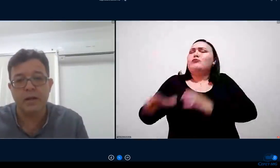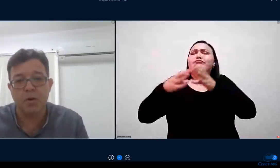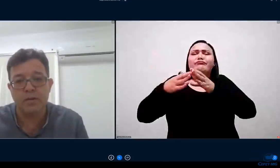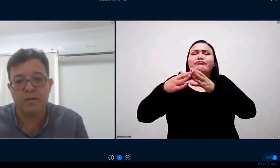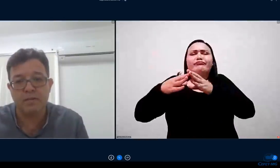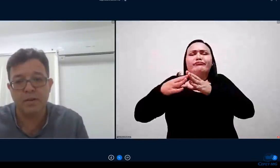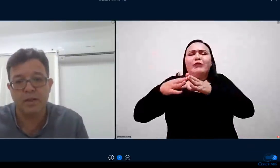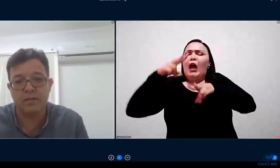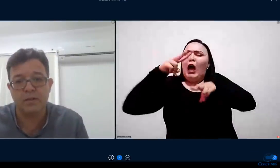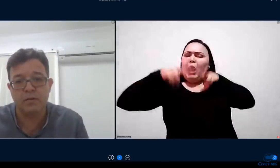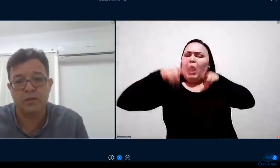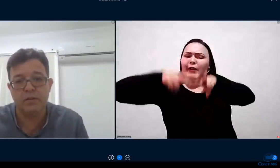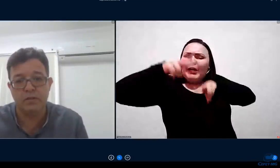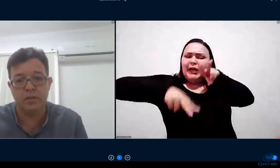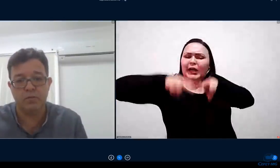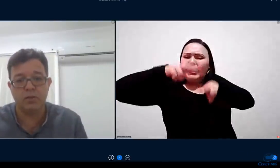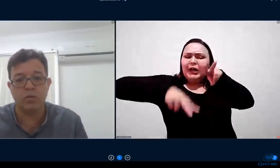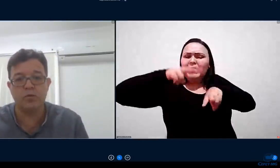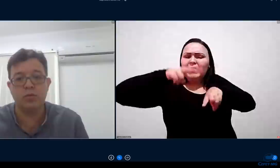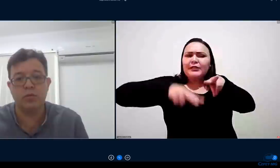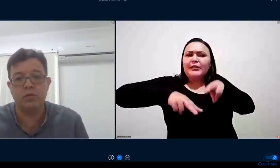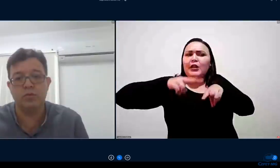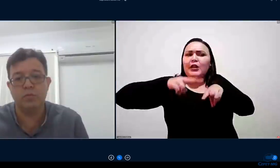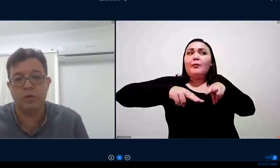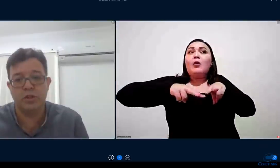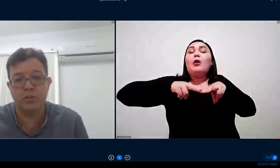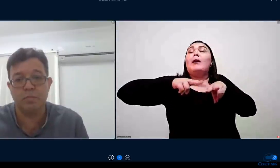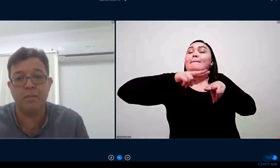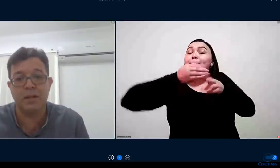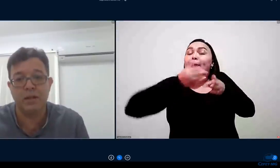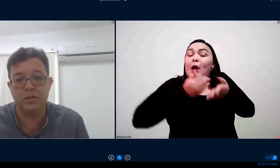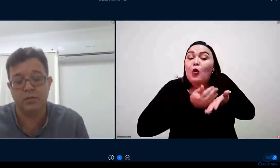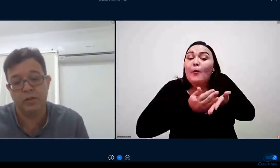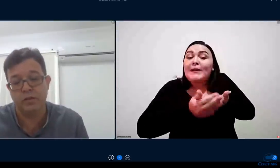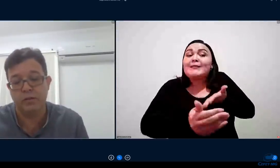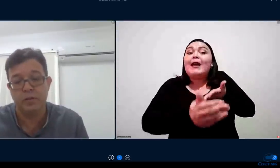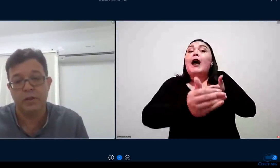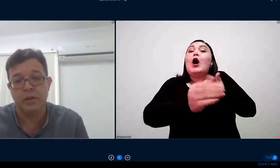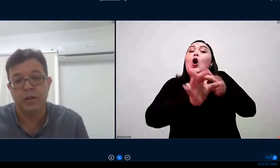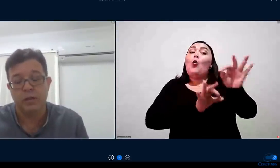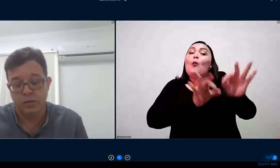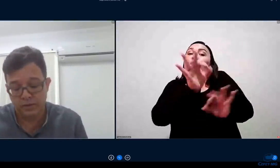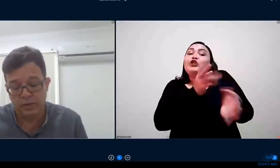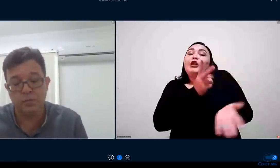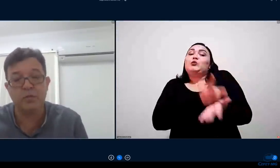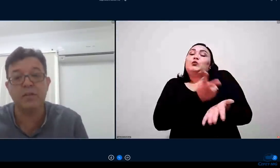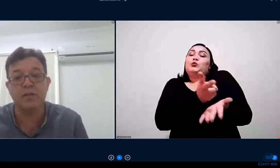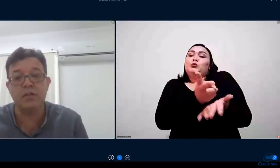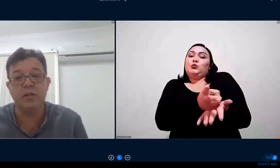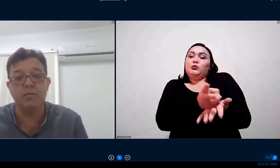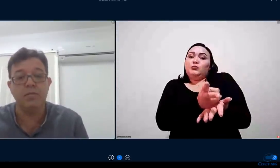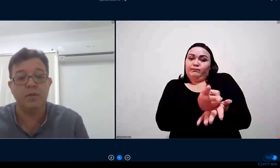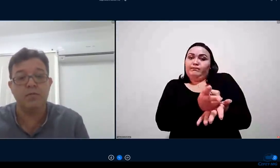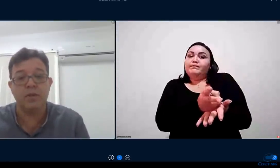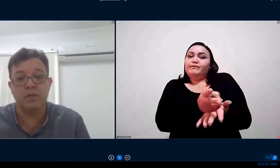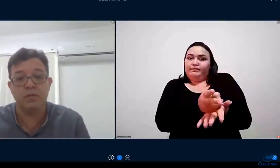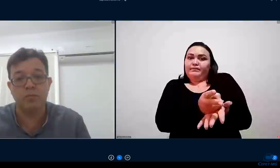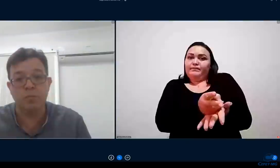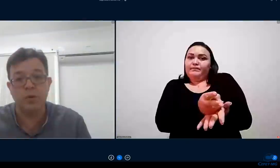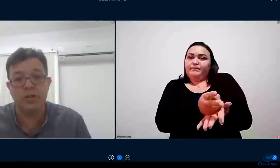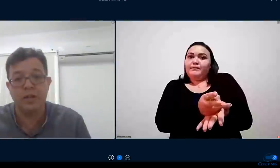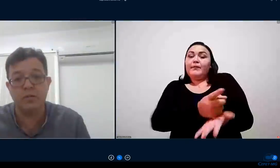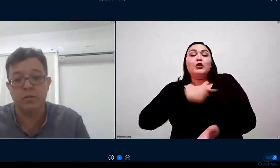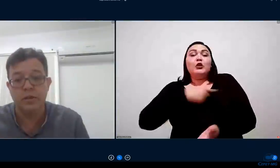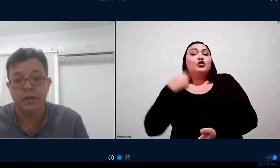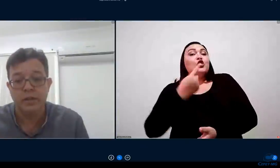e após essa avaliação nós iniciamos a construção de um projeto permanente ou seja nós iríamos decidir e